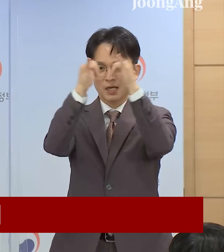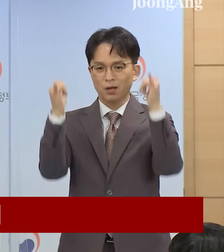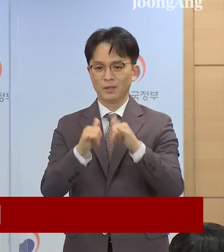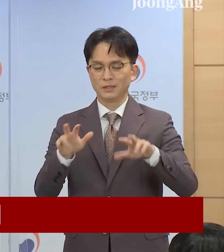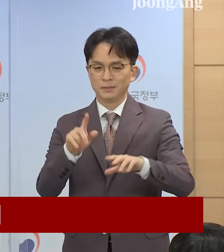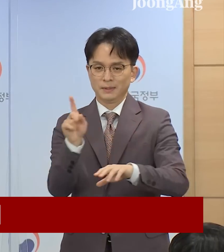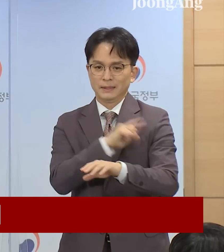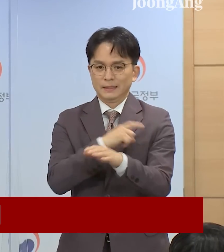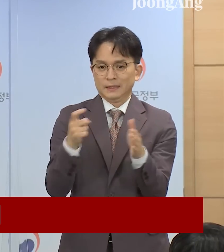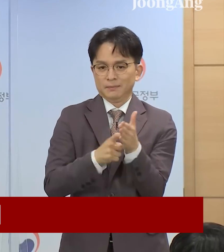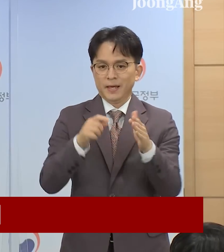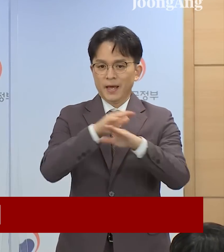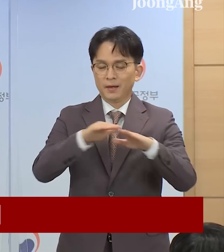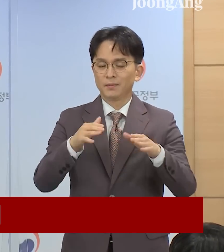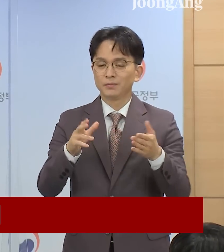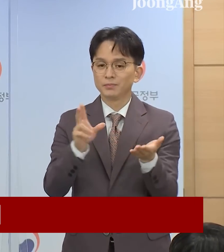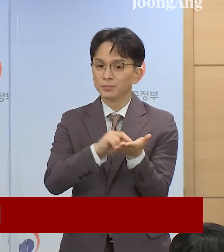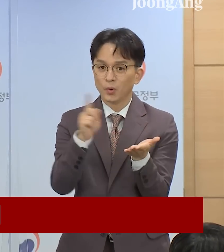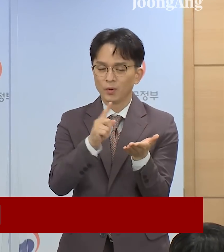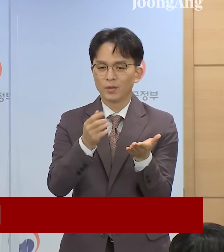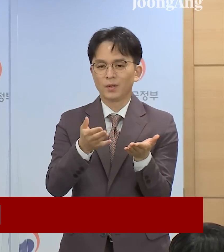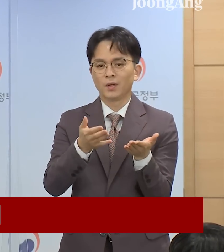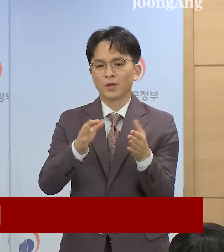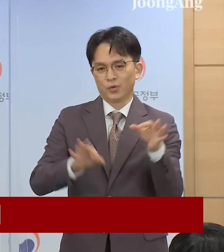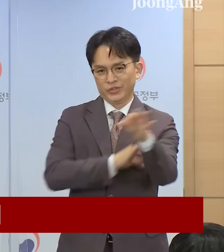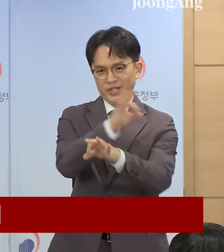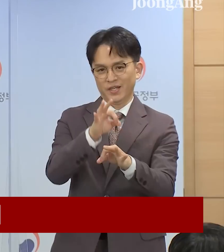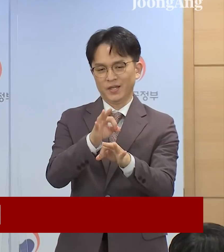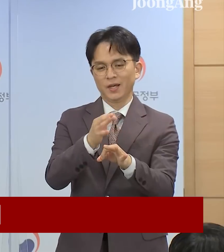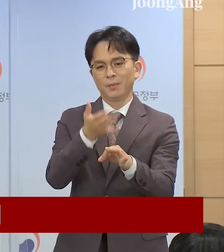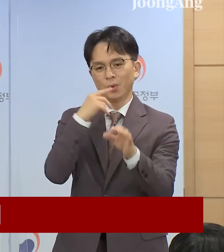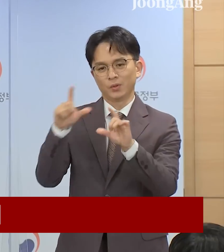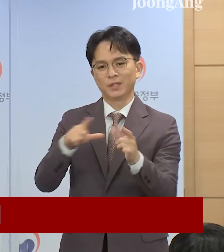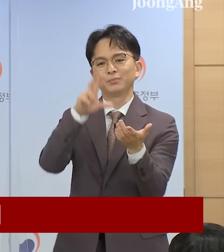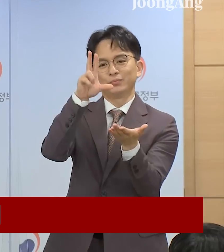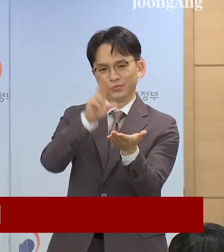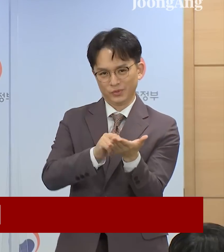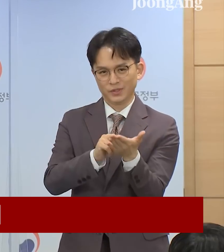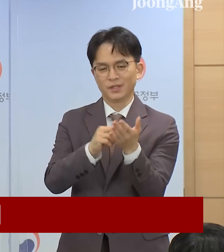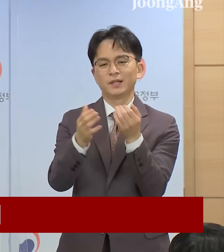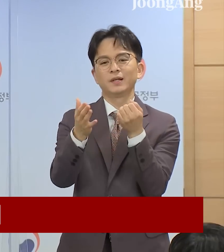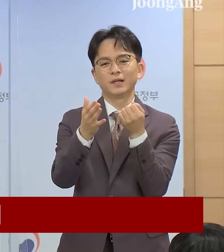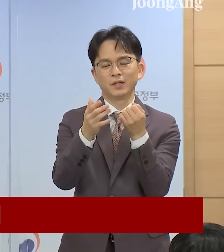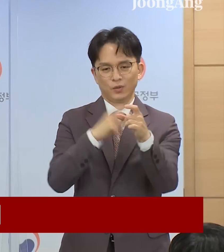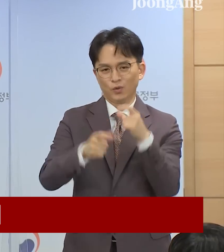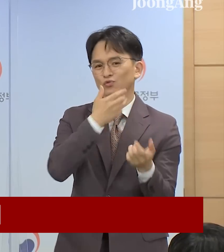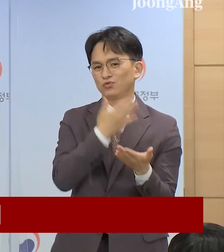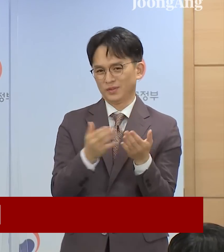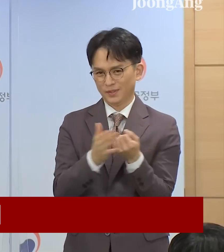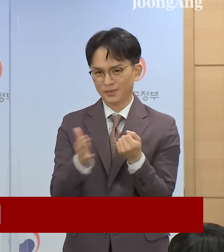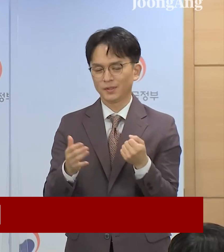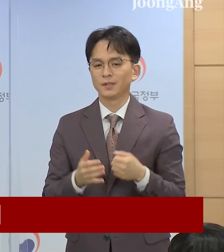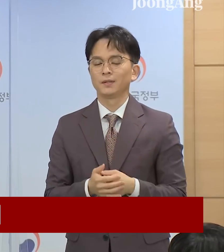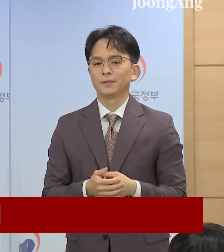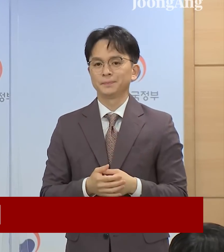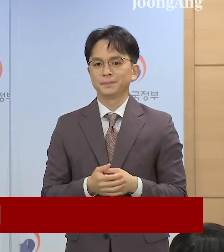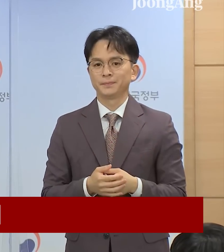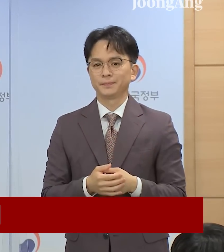중요한 현안은 국민들의 민생경제라는 점을 깊이 고려한 것입니다. 정부는